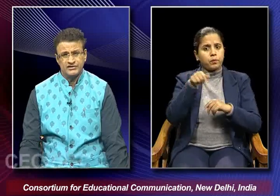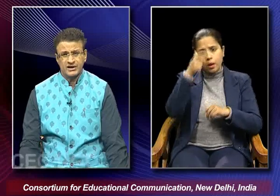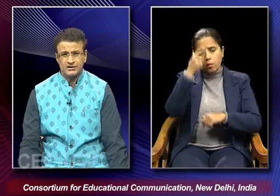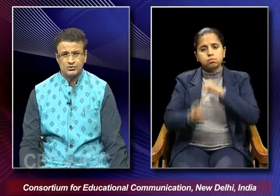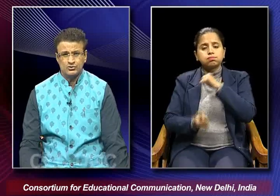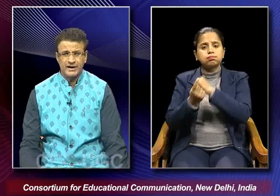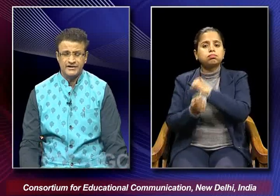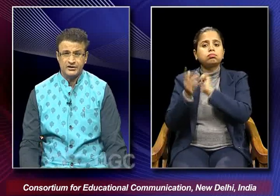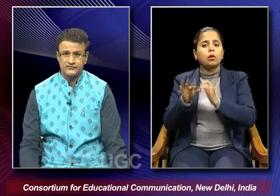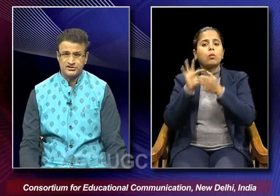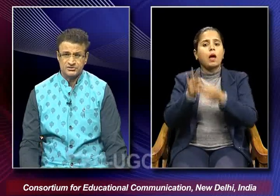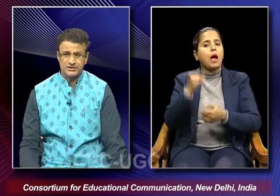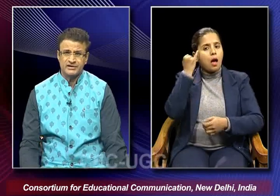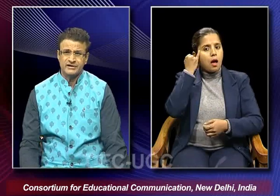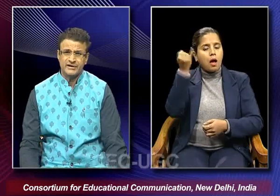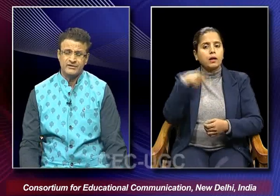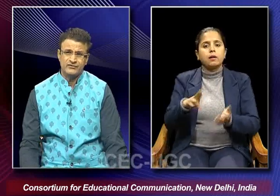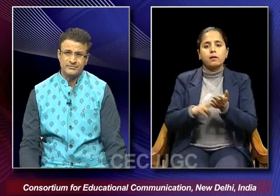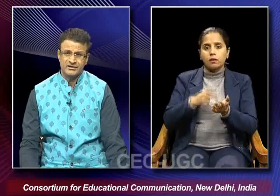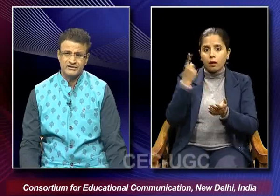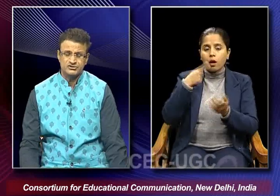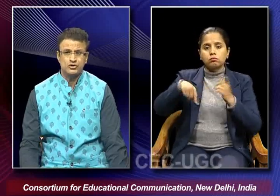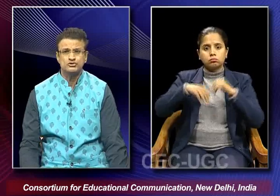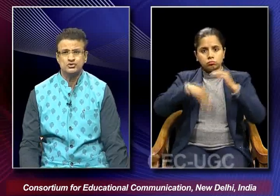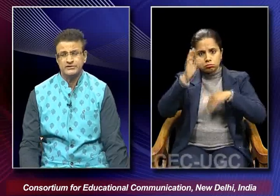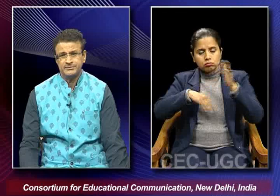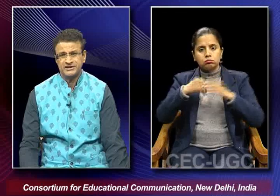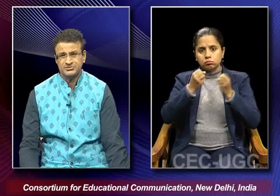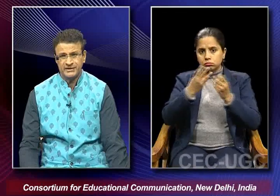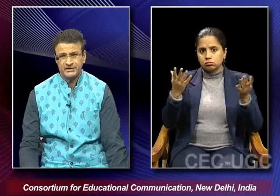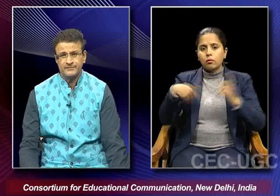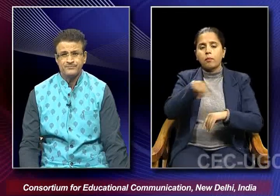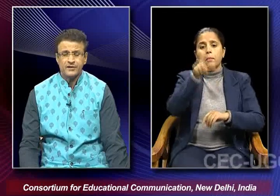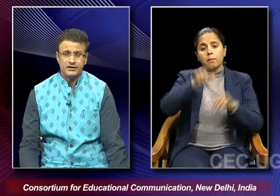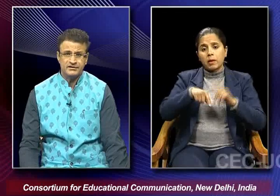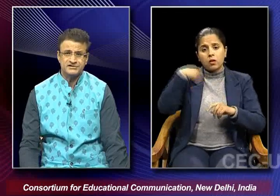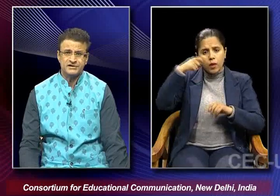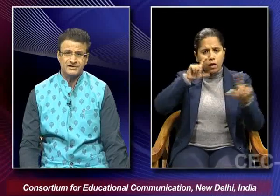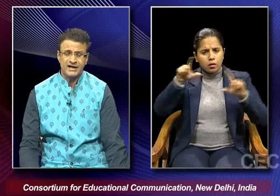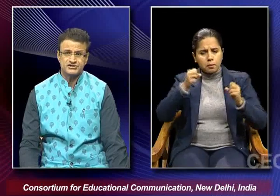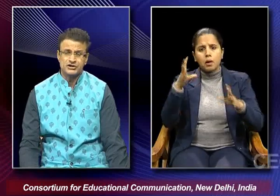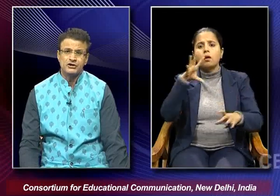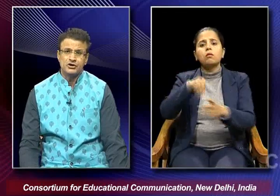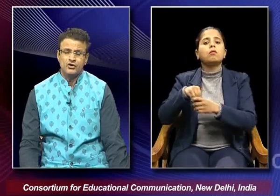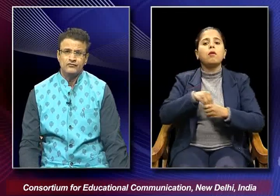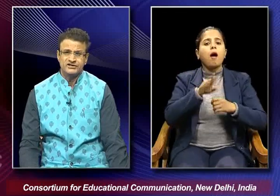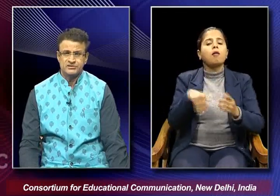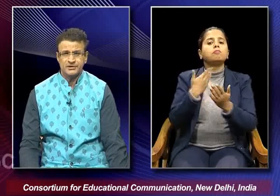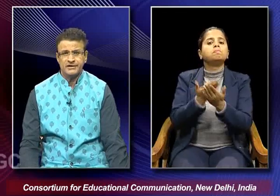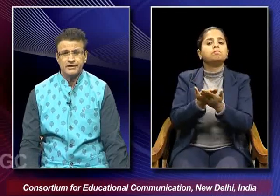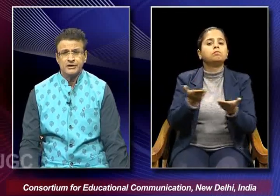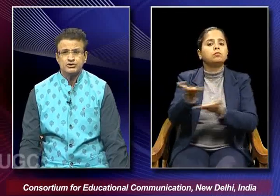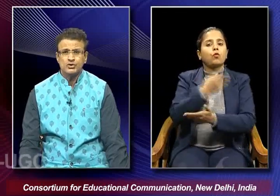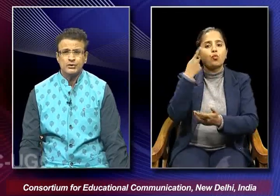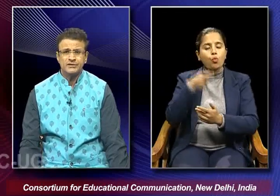with regard to the idea of nation building and filmmakers also they participated in this task of nation